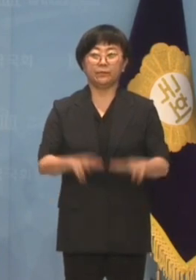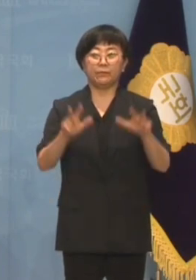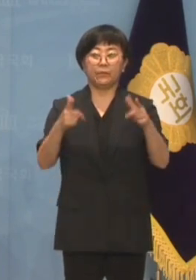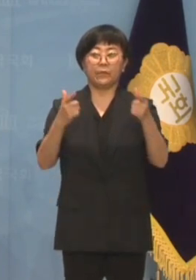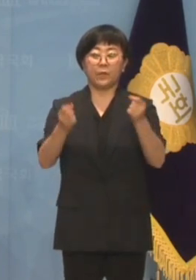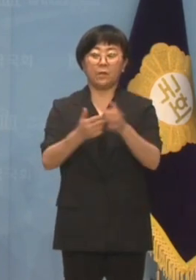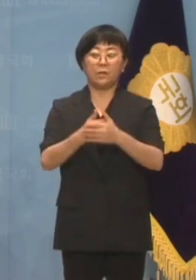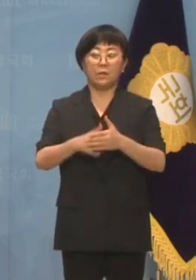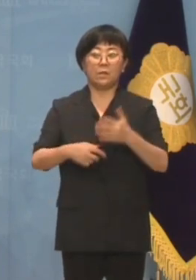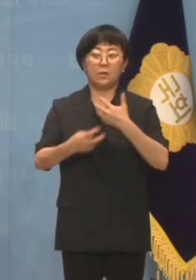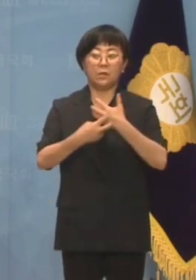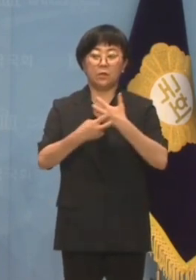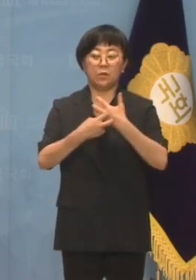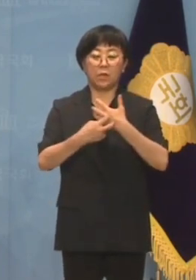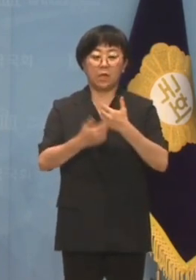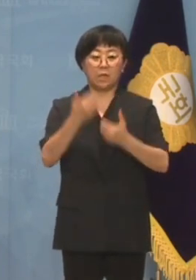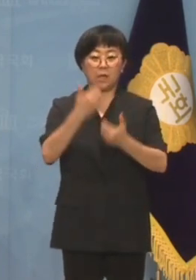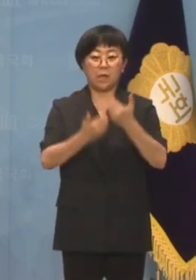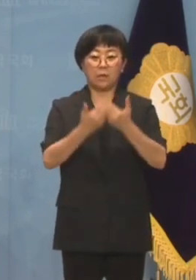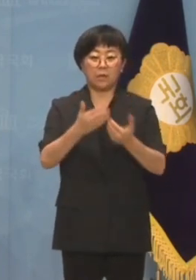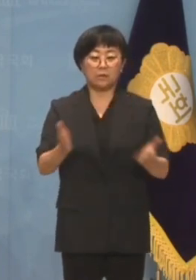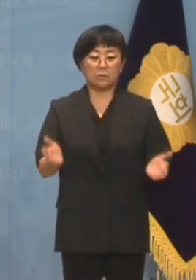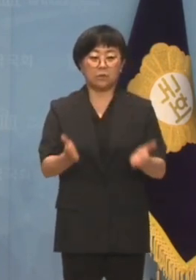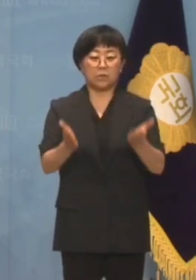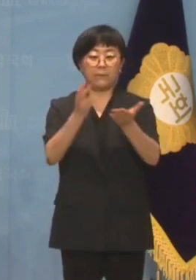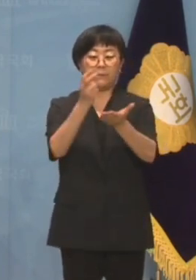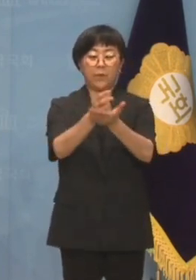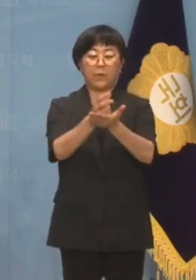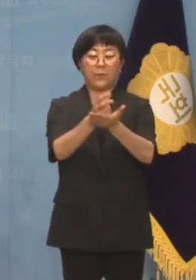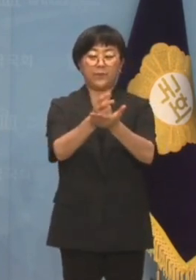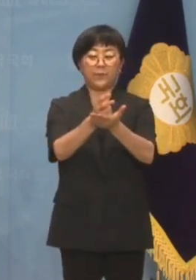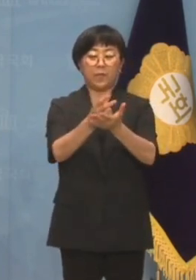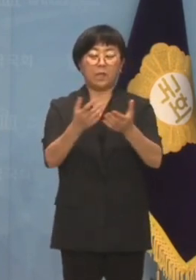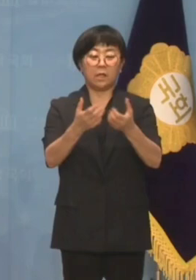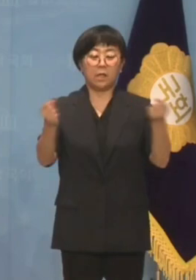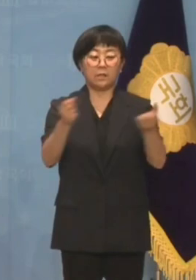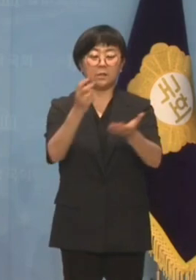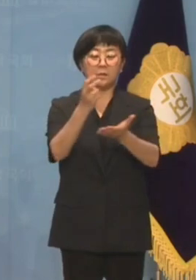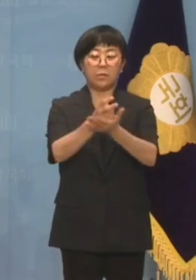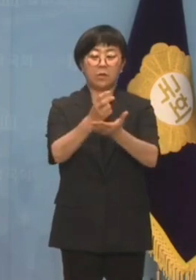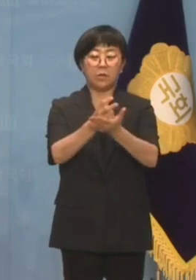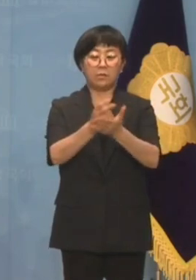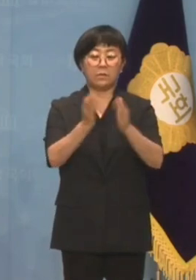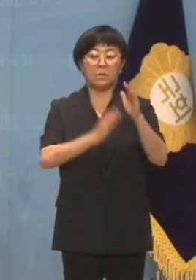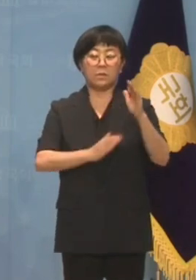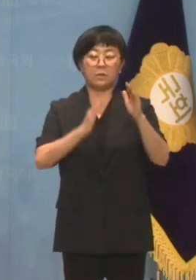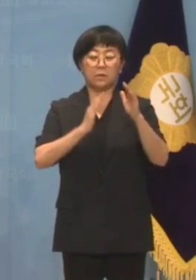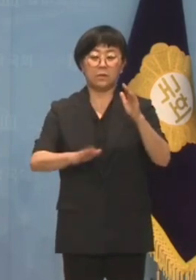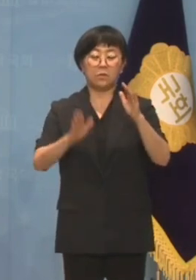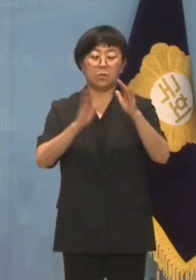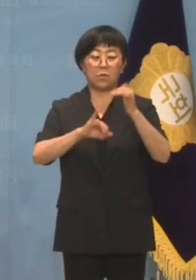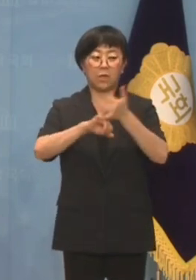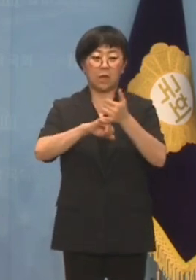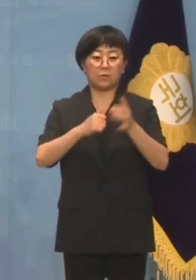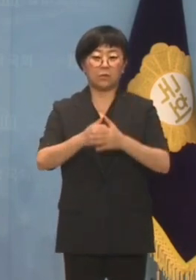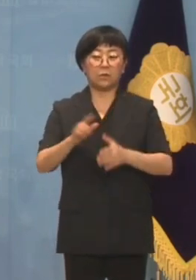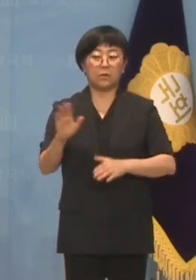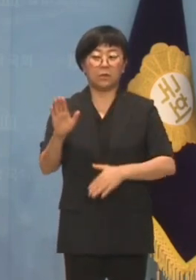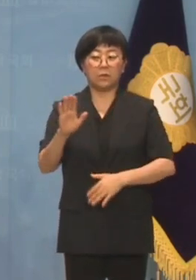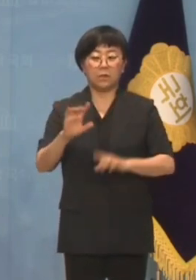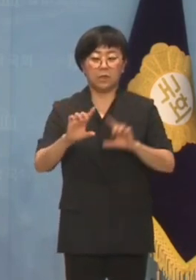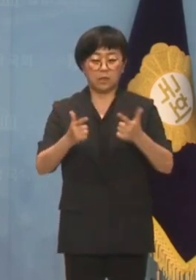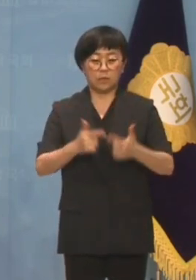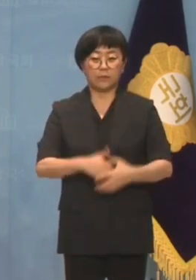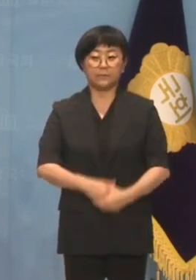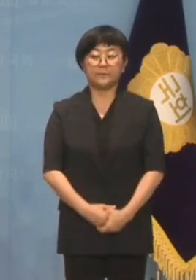지금처럼 의료계 갈등만 조장하는 갈등조장법, 갈라치기법은 결코 공약도 약속도